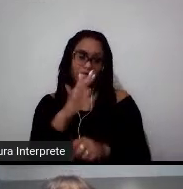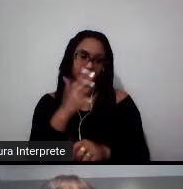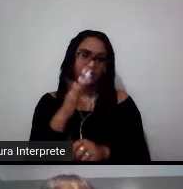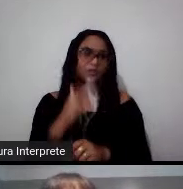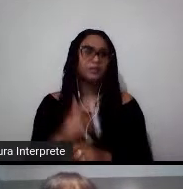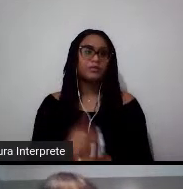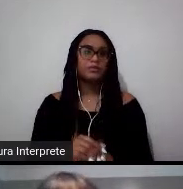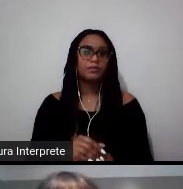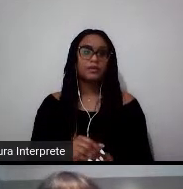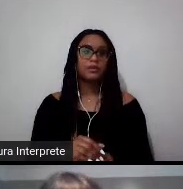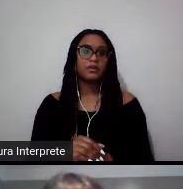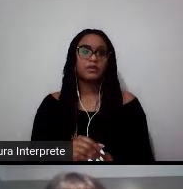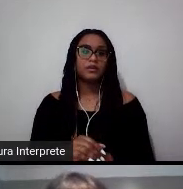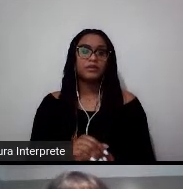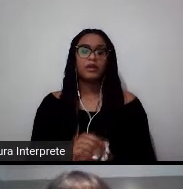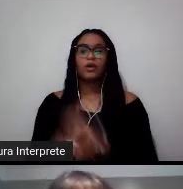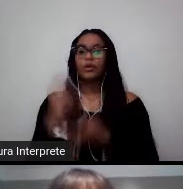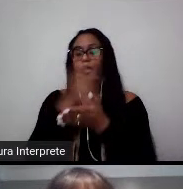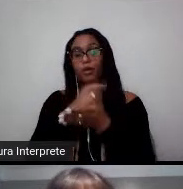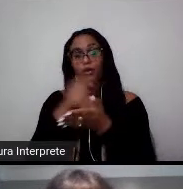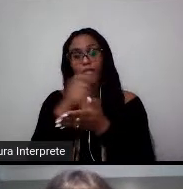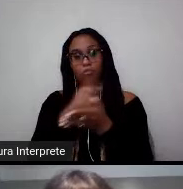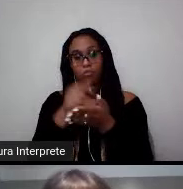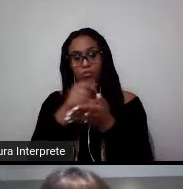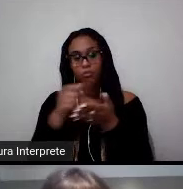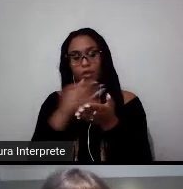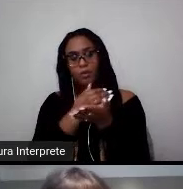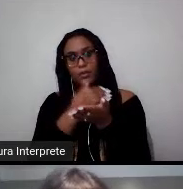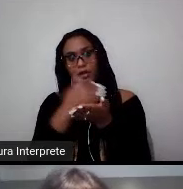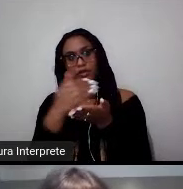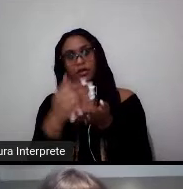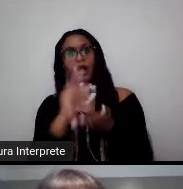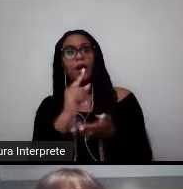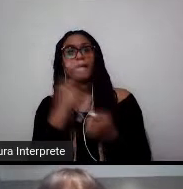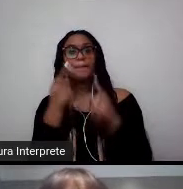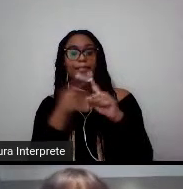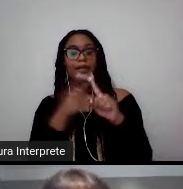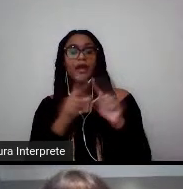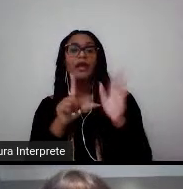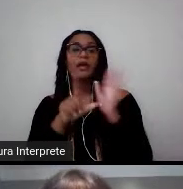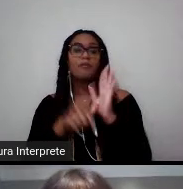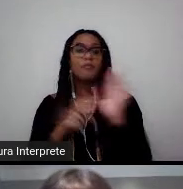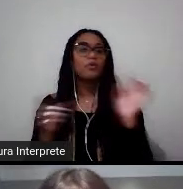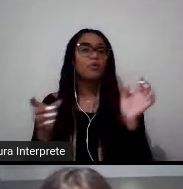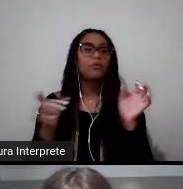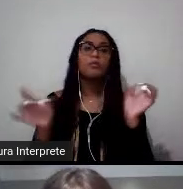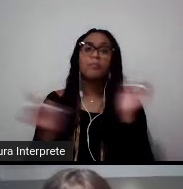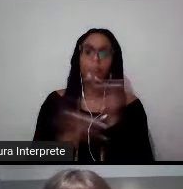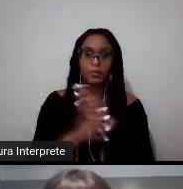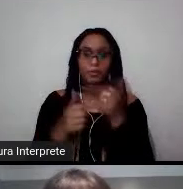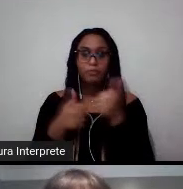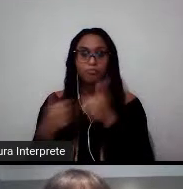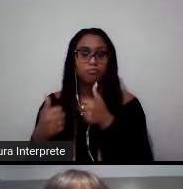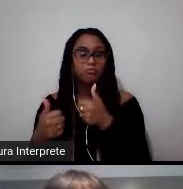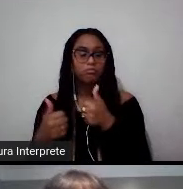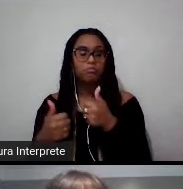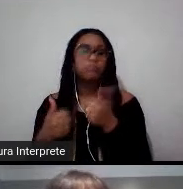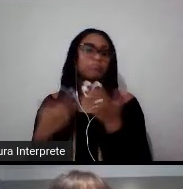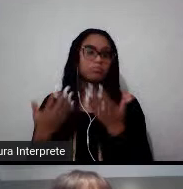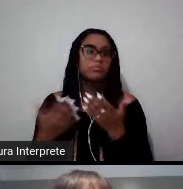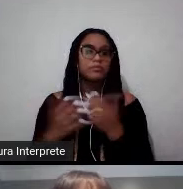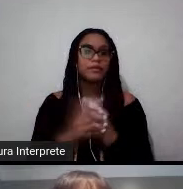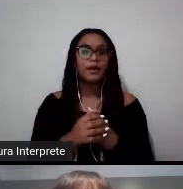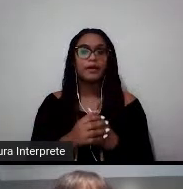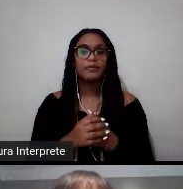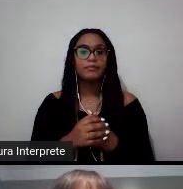começar a primeira etapa do processo até você ser aprovado, mas ele não é um processo difícil. Você primeiro